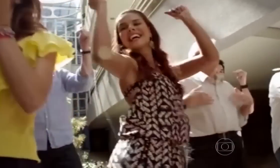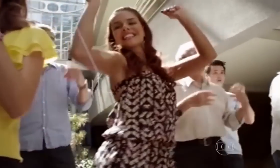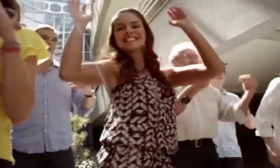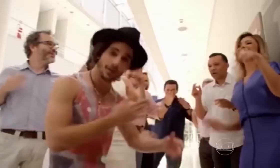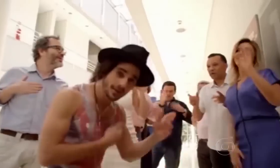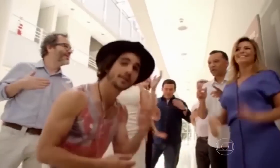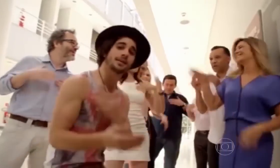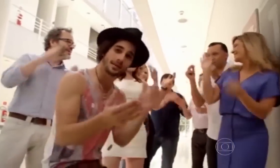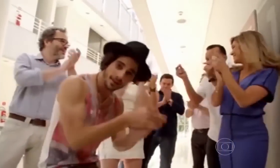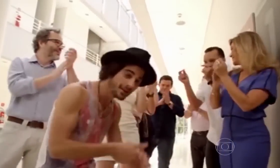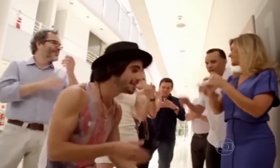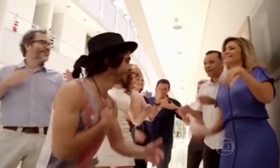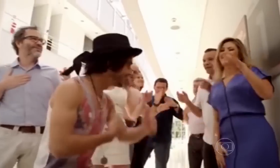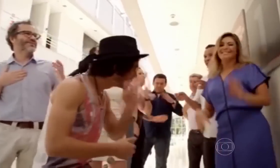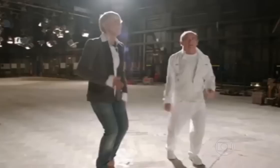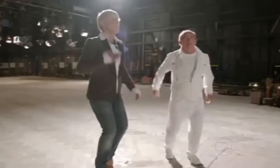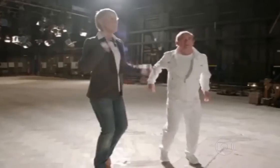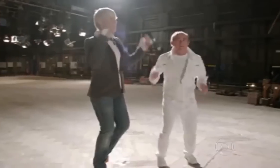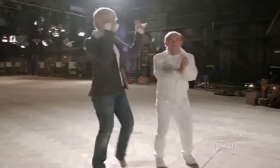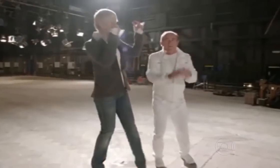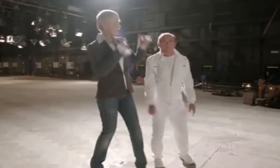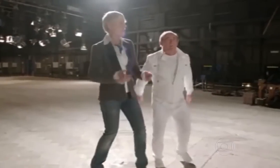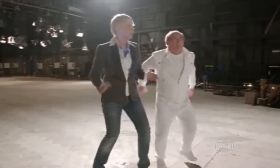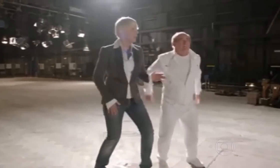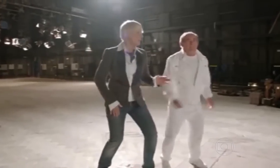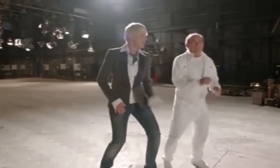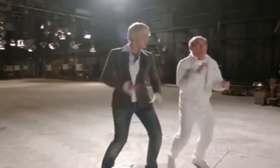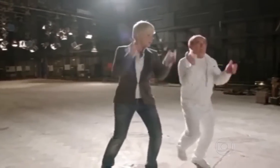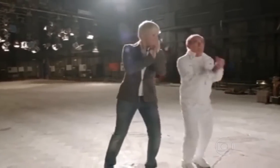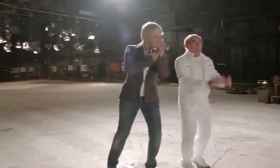A festa é sua, a festa é nossa De quem quiser